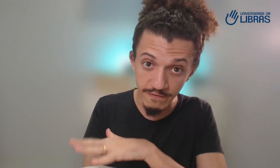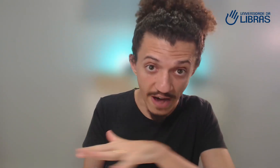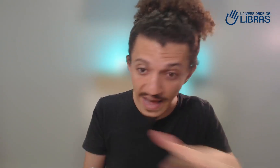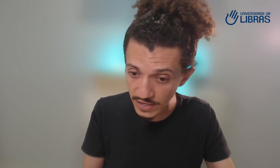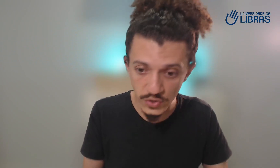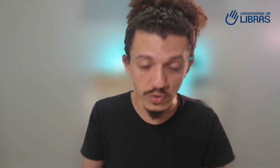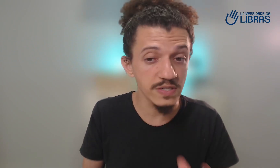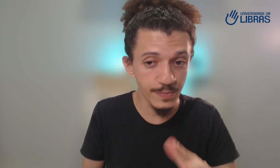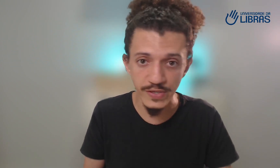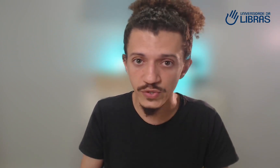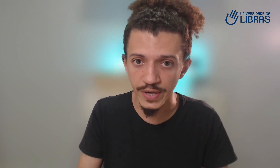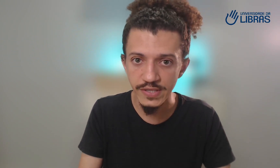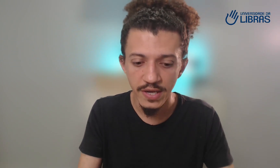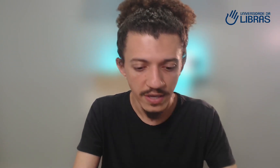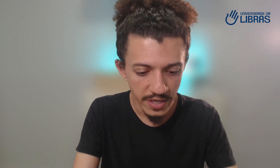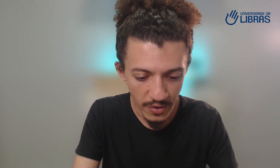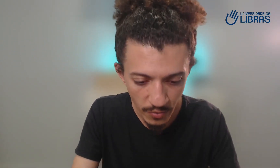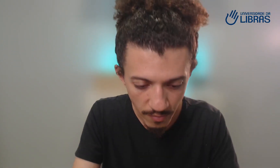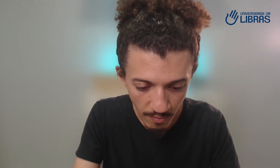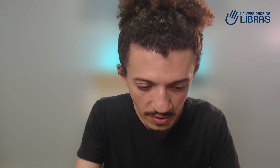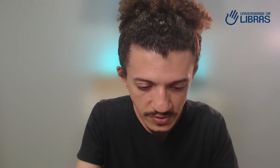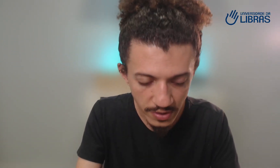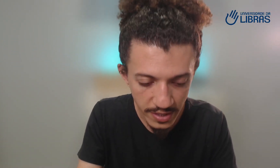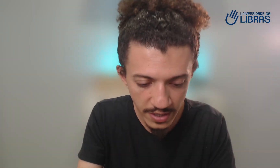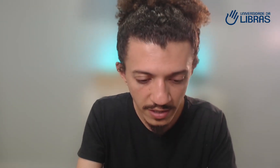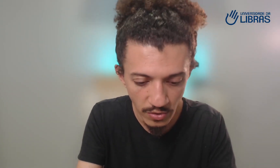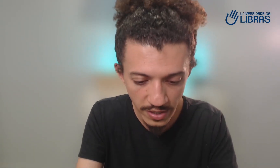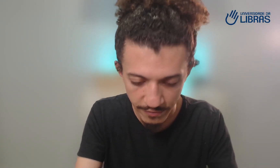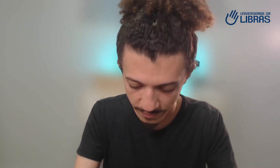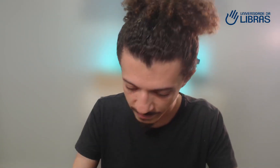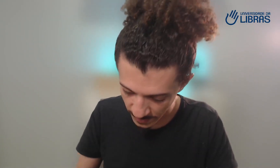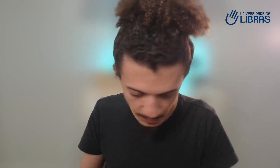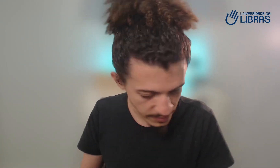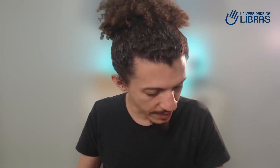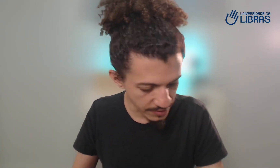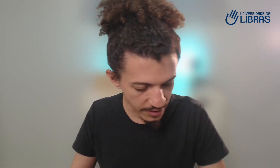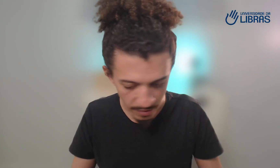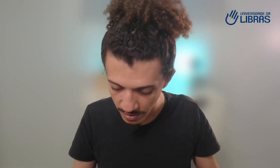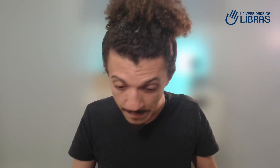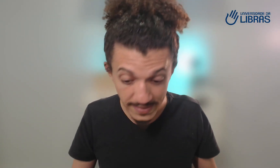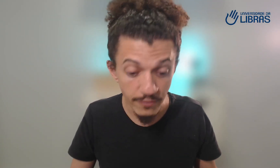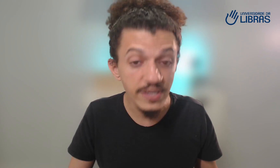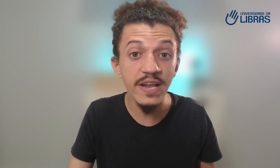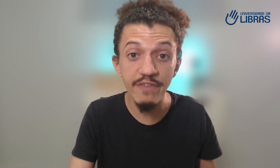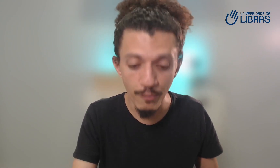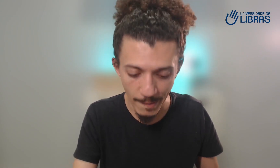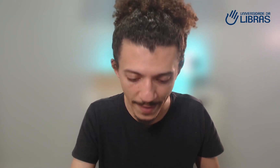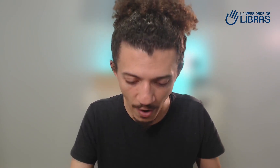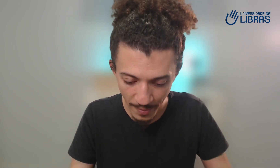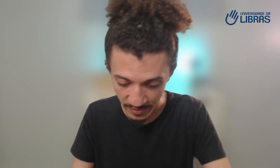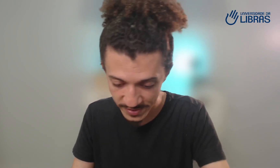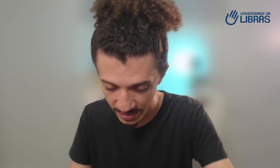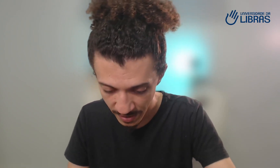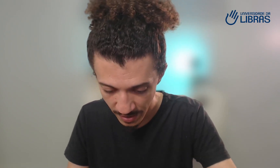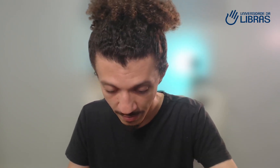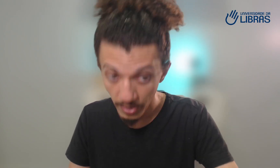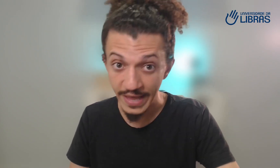várias outras expressões que eu mostro aqui no livro. Nós mostramos aqui. Mas eu vou escrever no papel para você poder